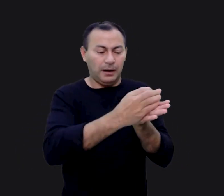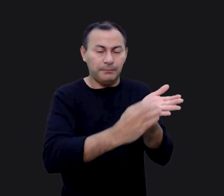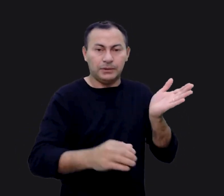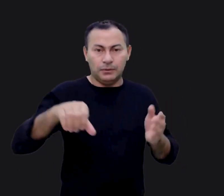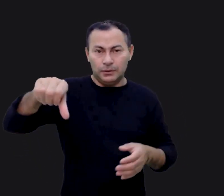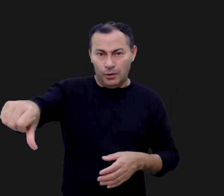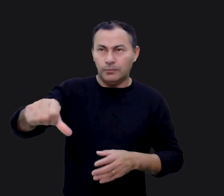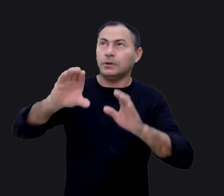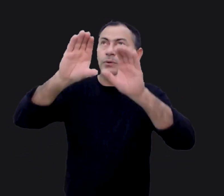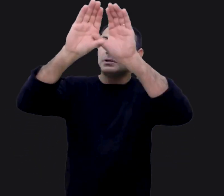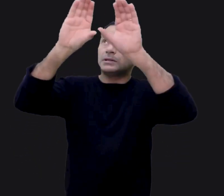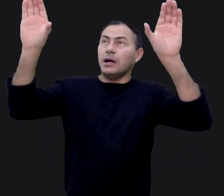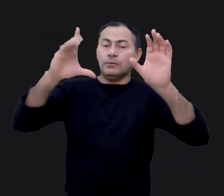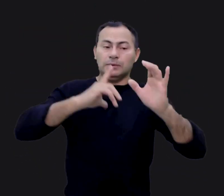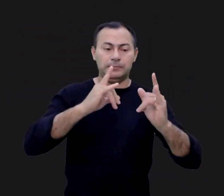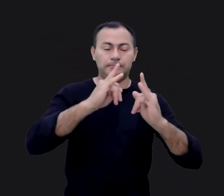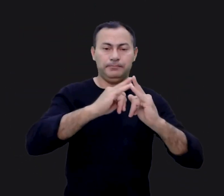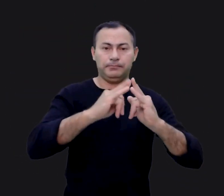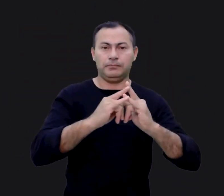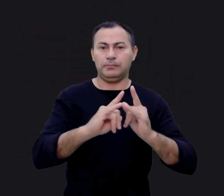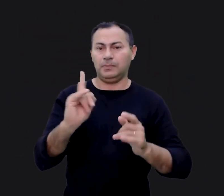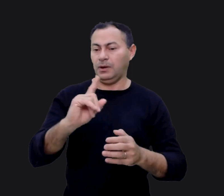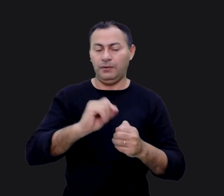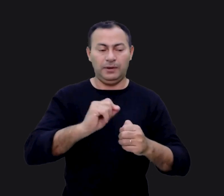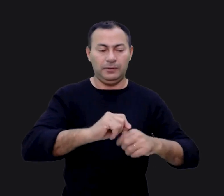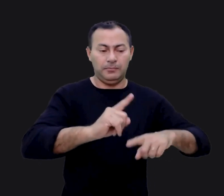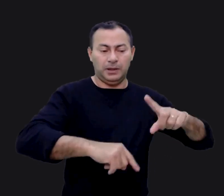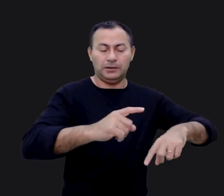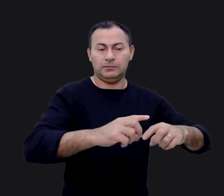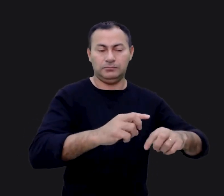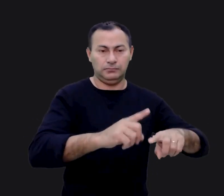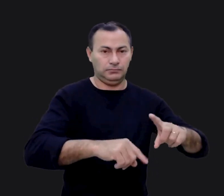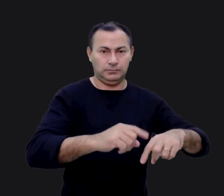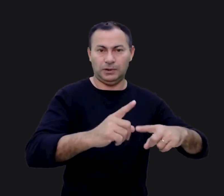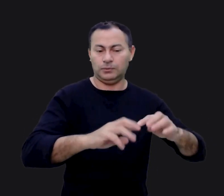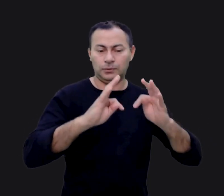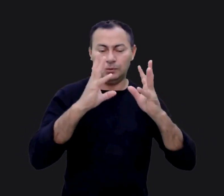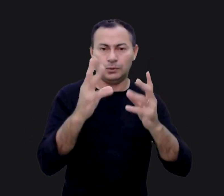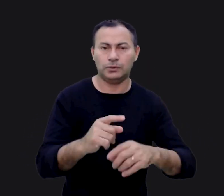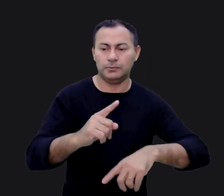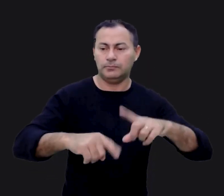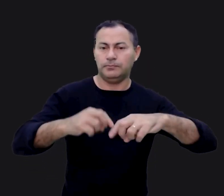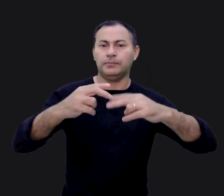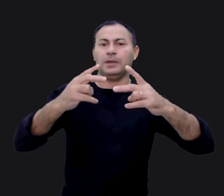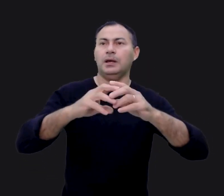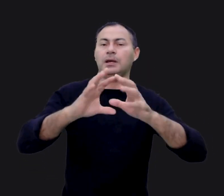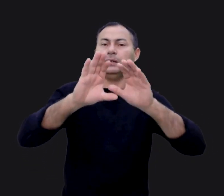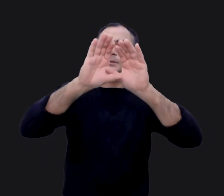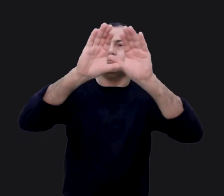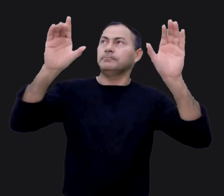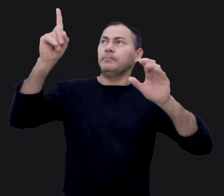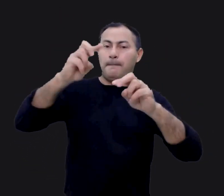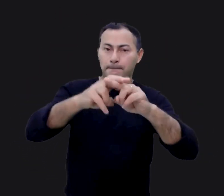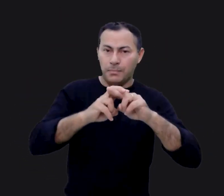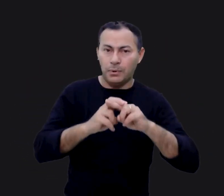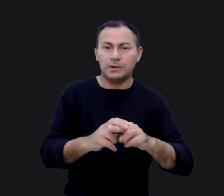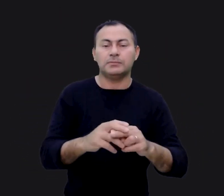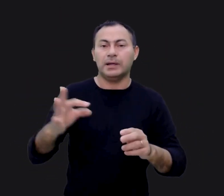no céu existe um tabernáculo. Esse tabernáculo celestial não é feito com material físico. Todos os materiais são celestiais, portanto,